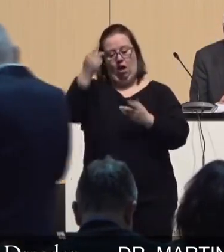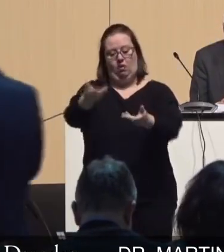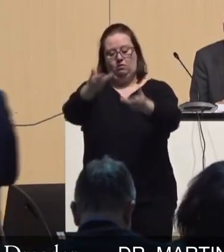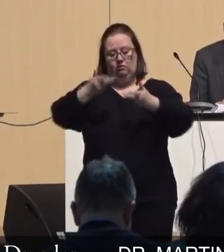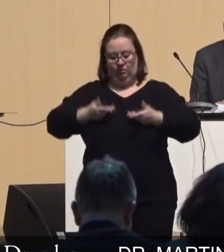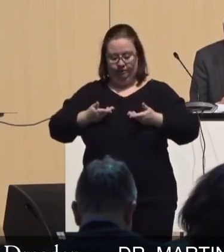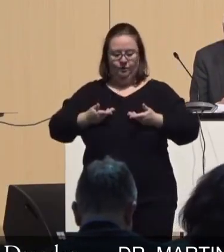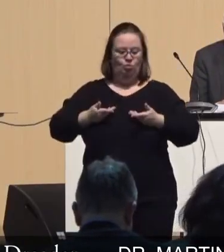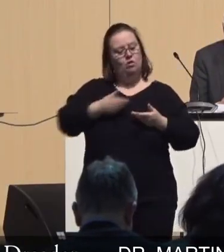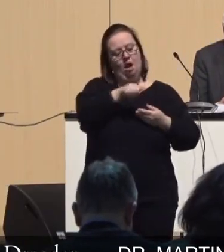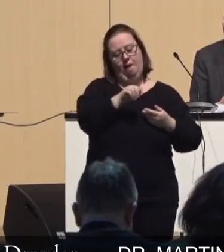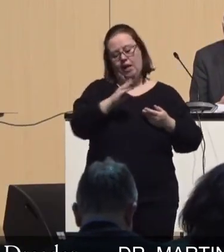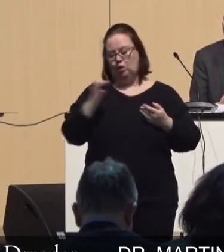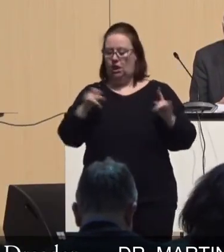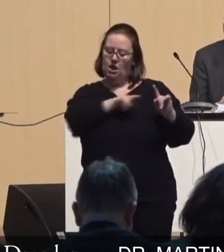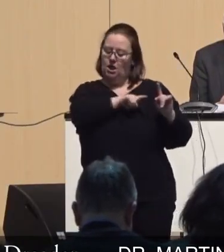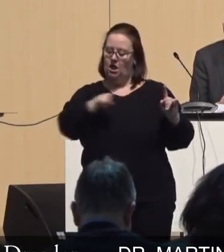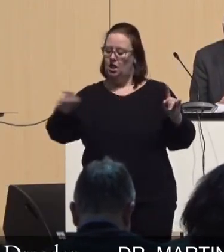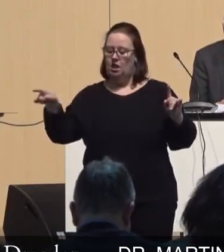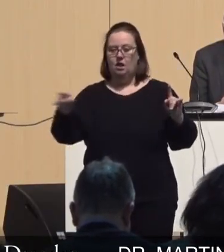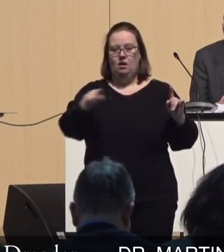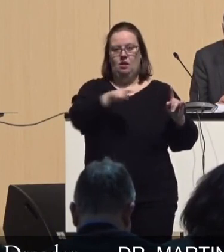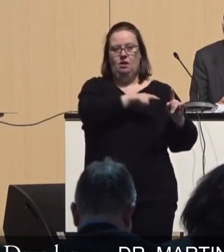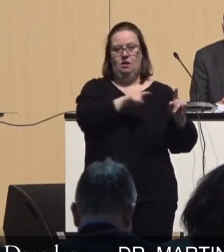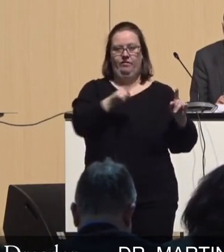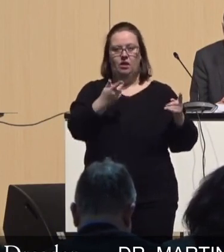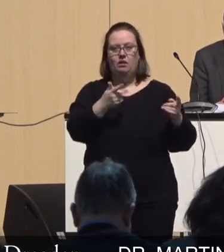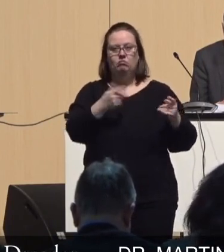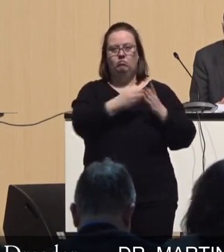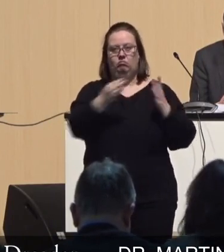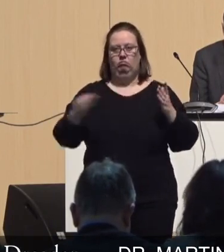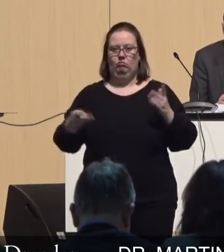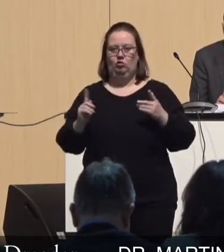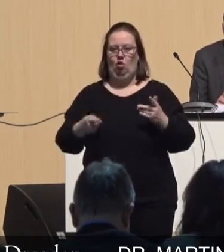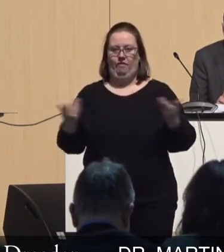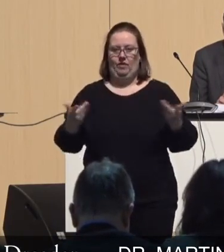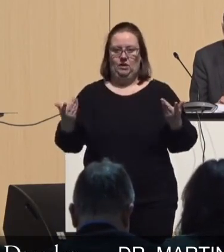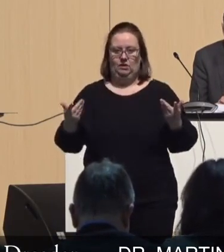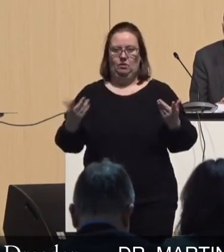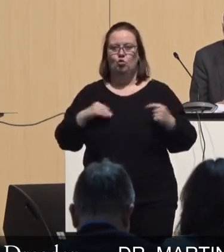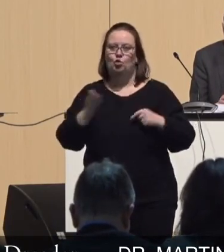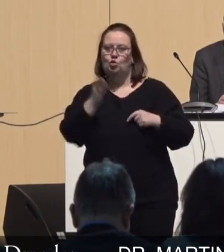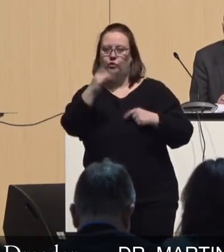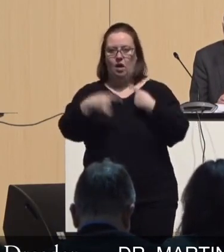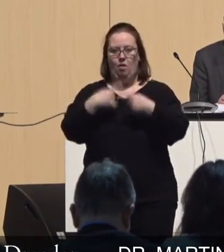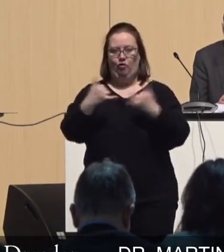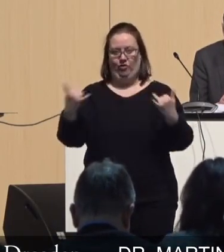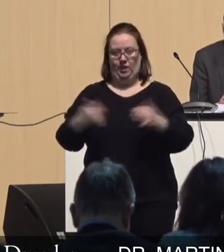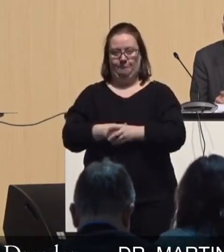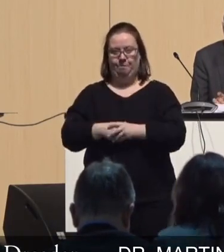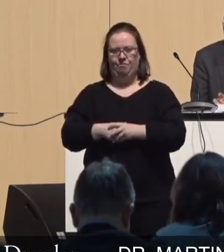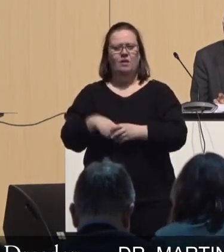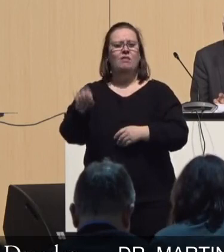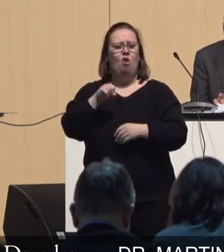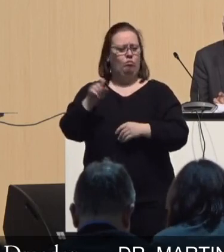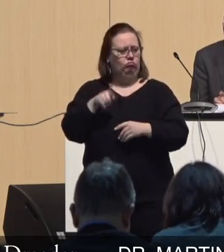welches Szenario A, B oder C oder wie auch immer es dann sein wird, welches Szenario werden wir in Zukunft machen. Warum